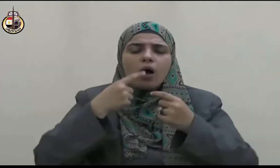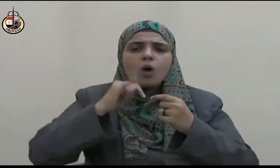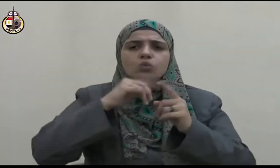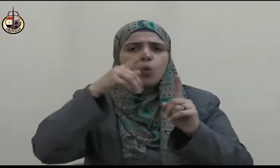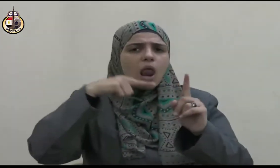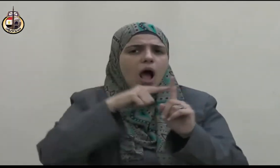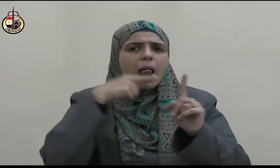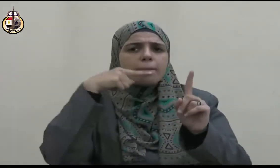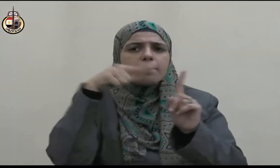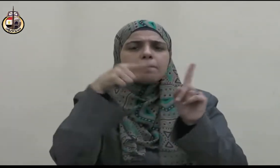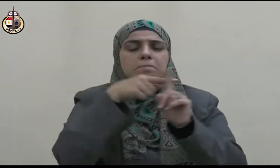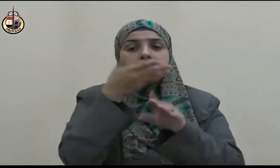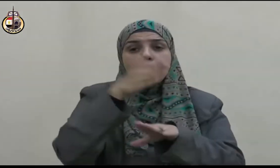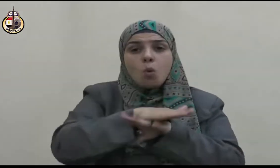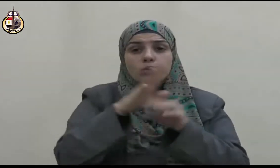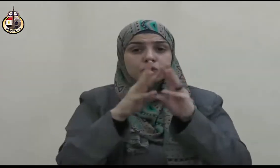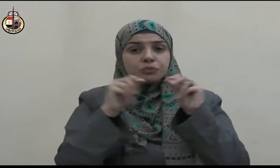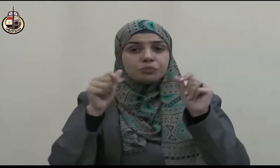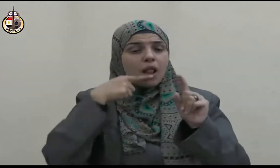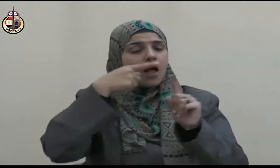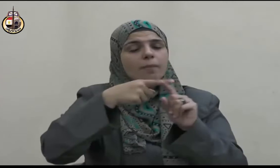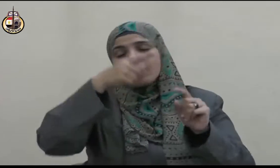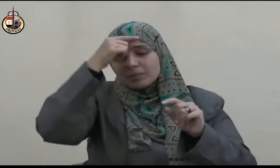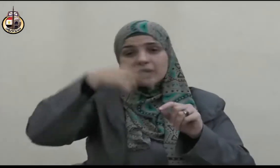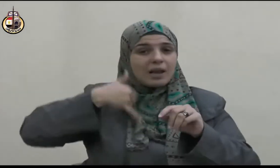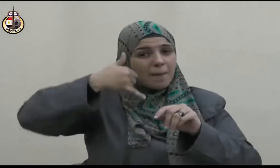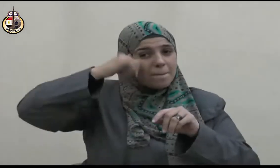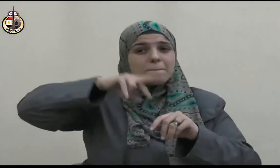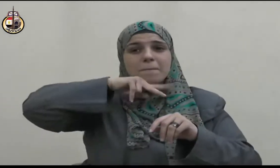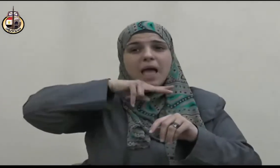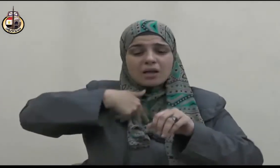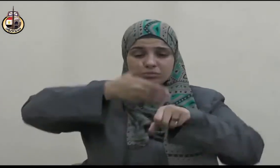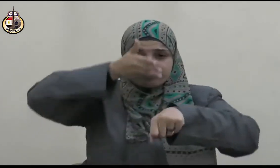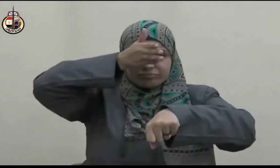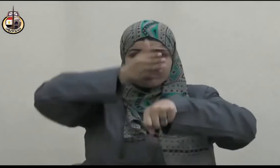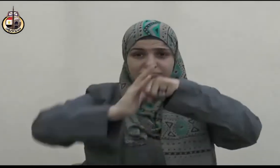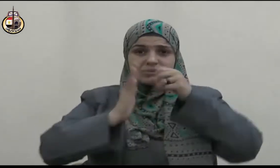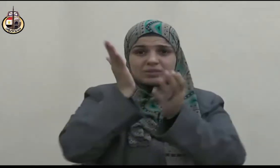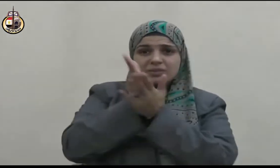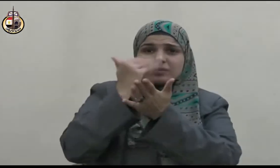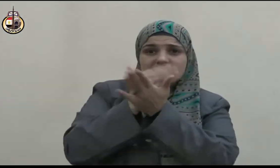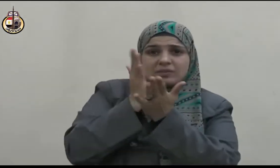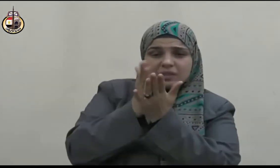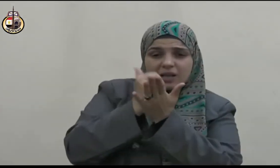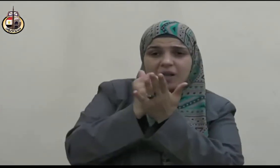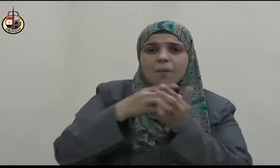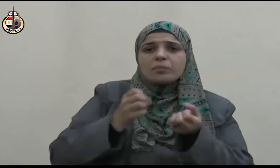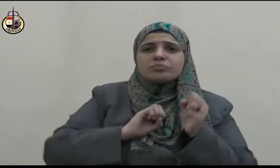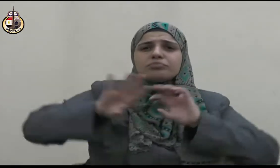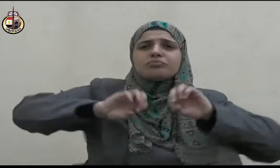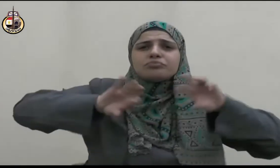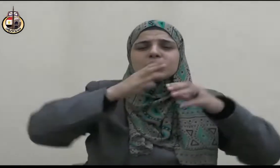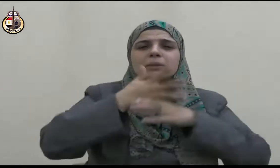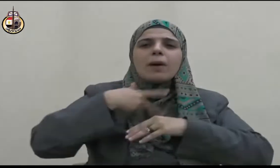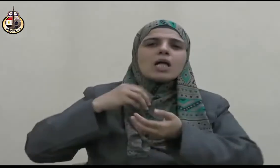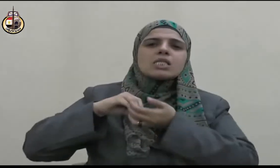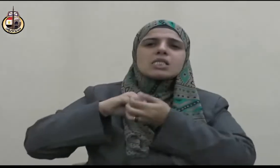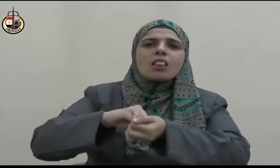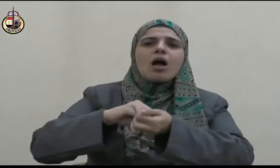ومنها أيضا وفاؤه صلى الله عليه وسلم مع أعدائه حتى في